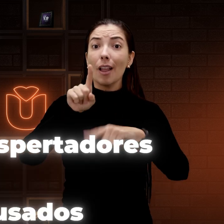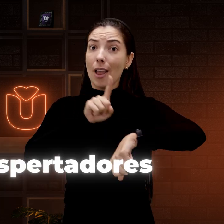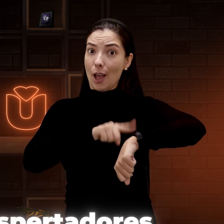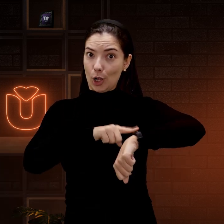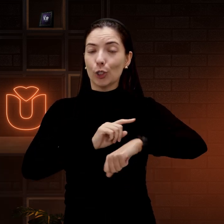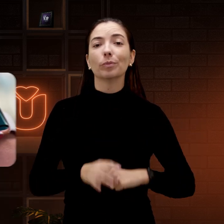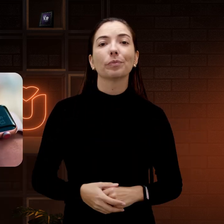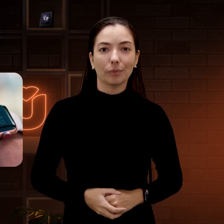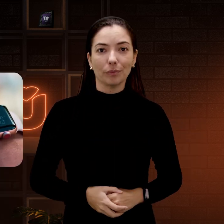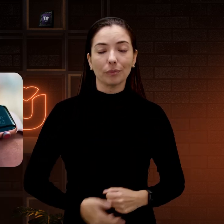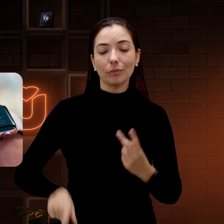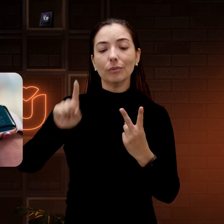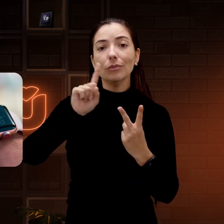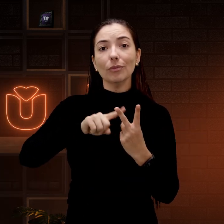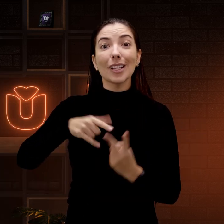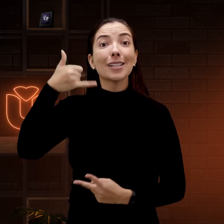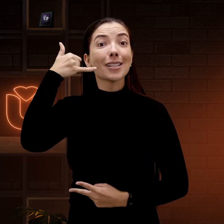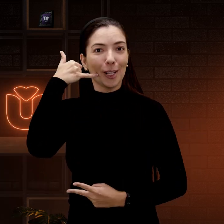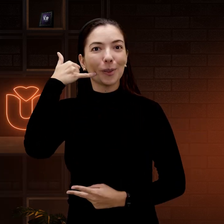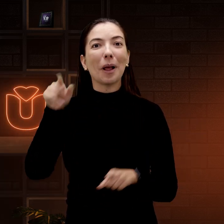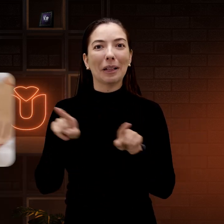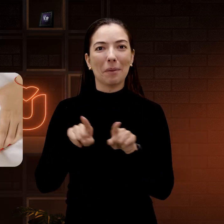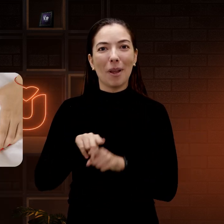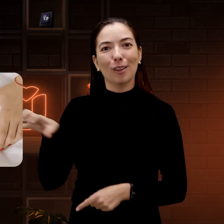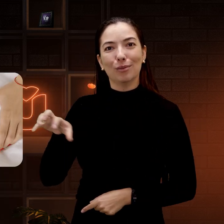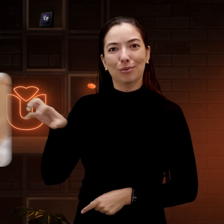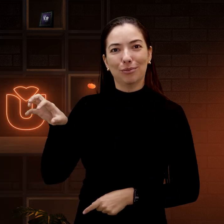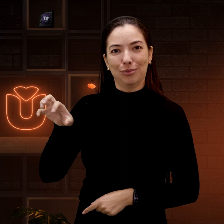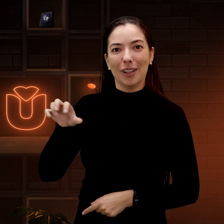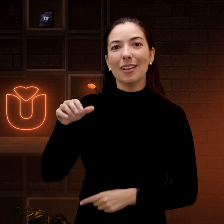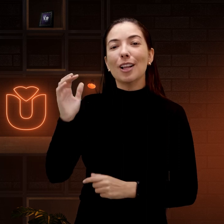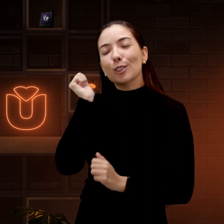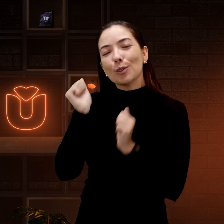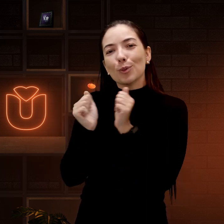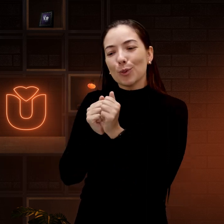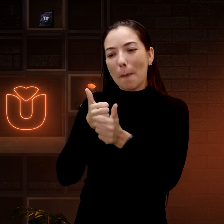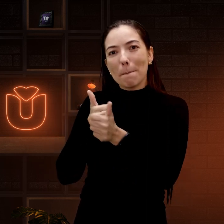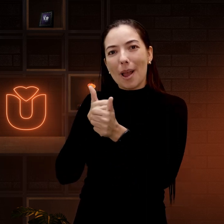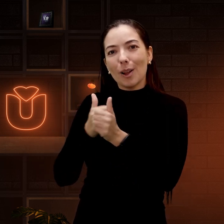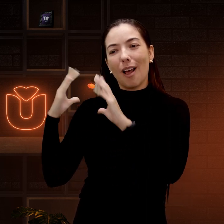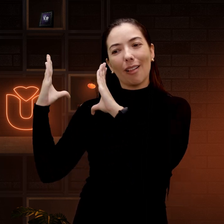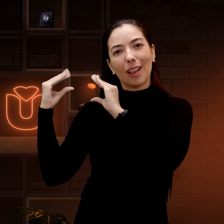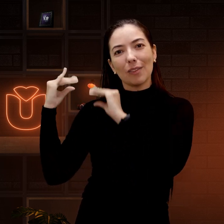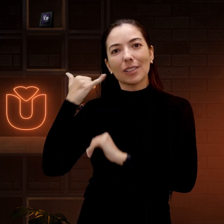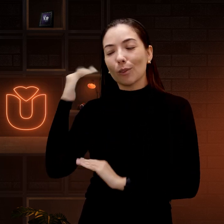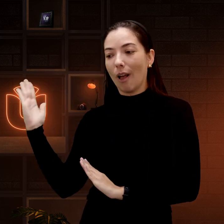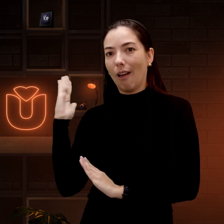o relógio, o celular também, porque ele vibra e a gente deixa perto do travesseiro.